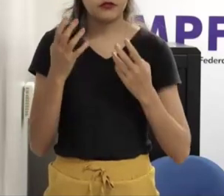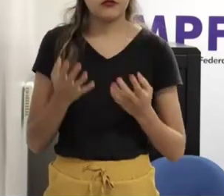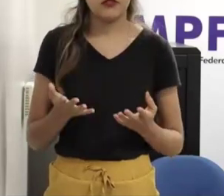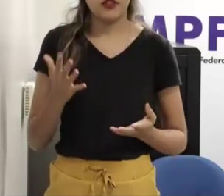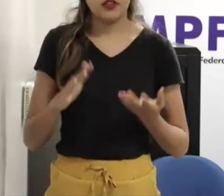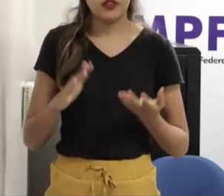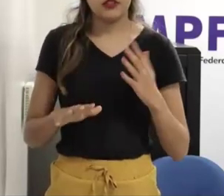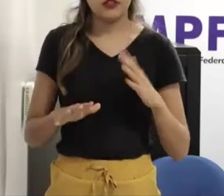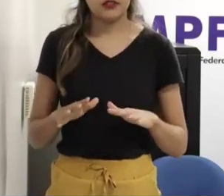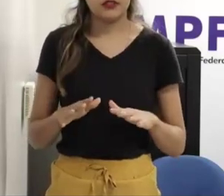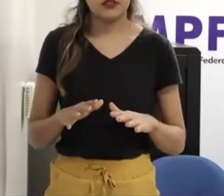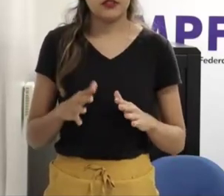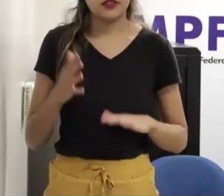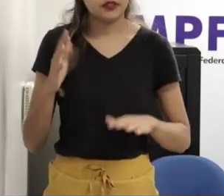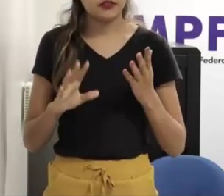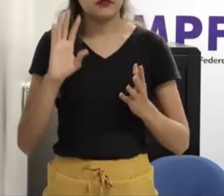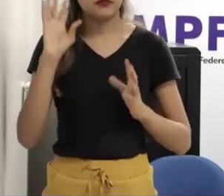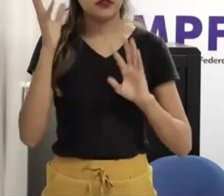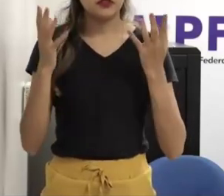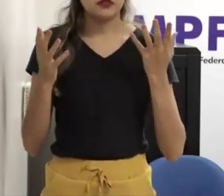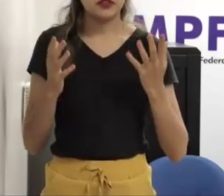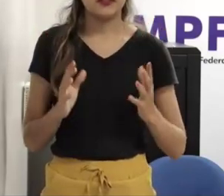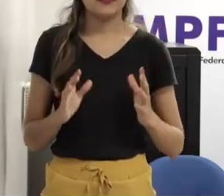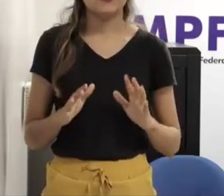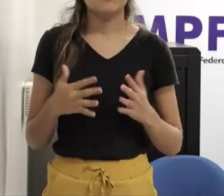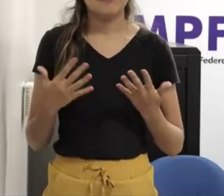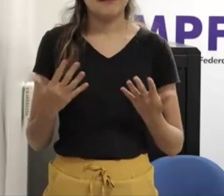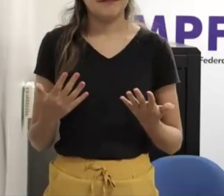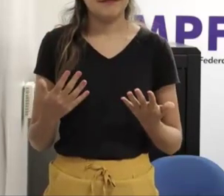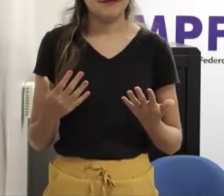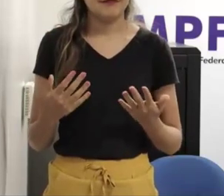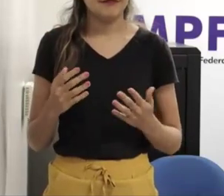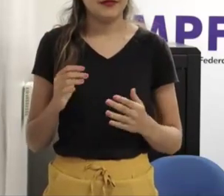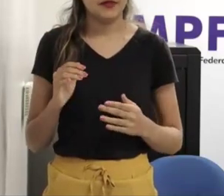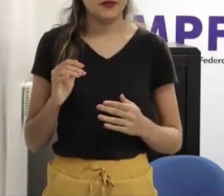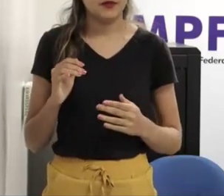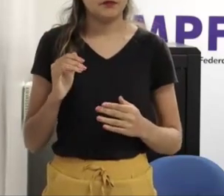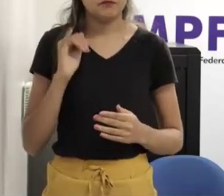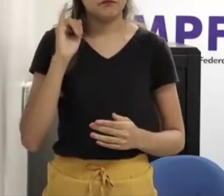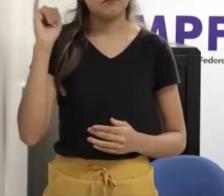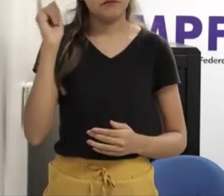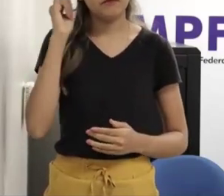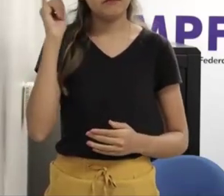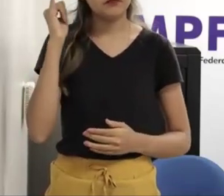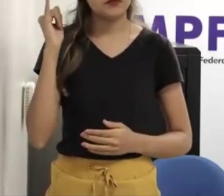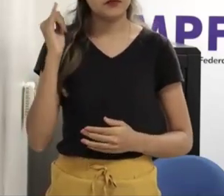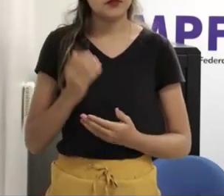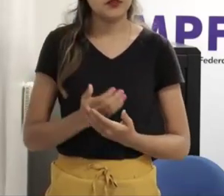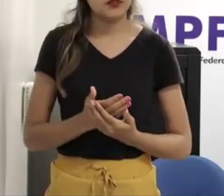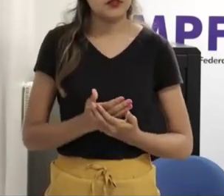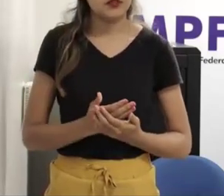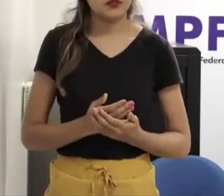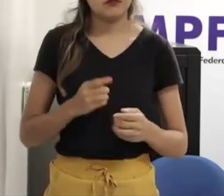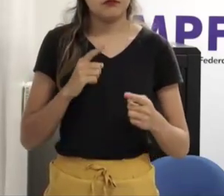seja por querer resolver mas ele tomou uma decisão muito importante e ele confia muito naquela pessoa né então